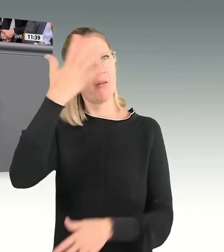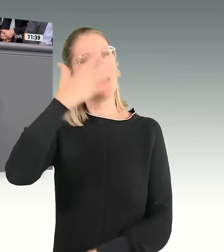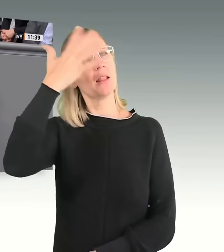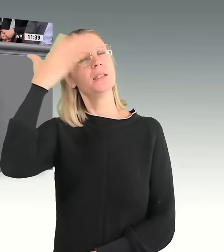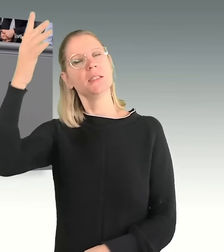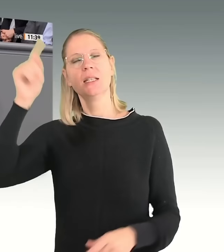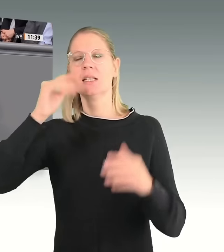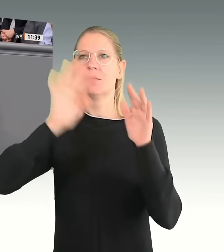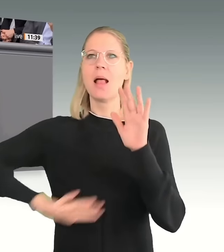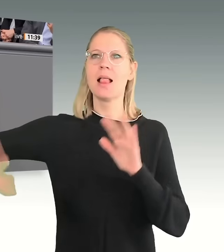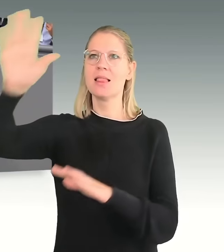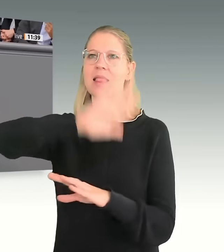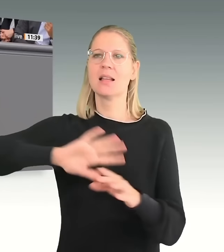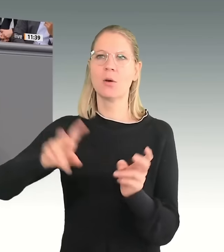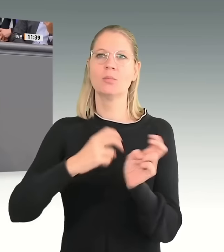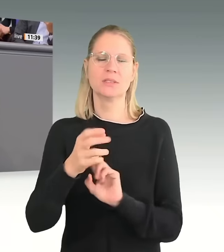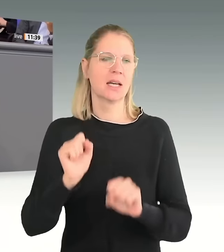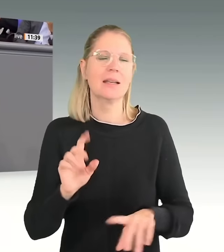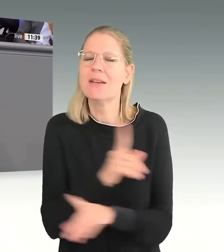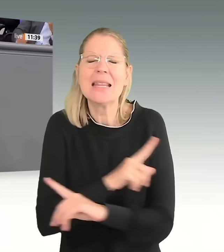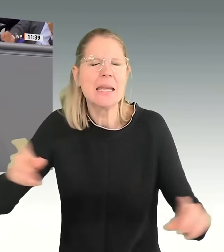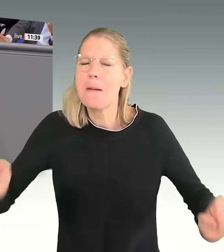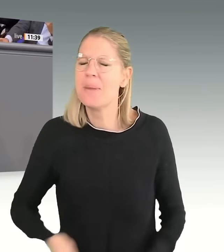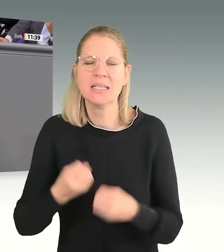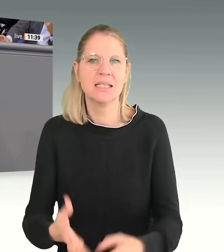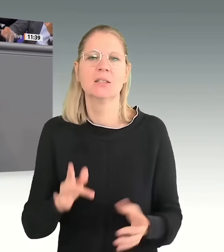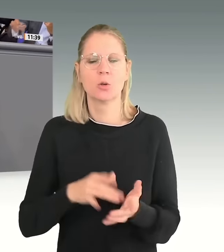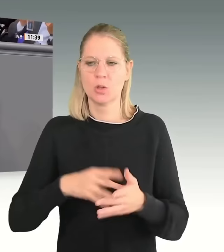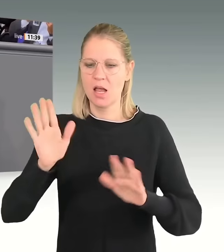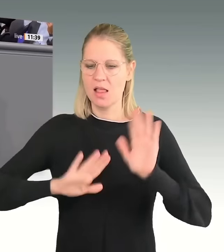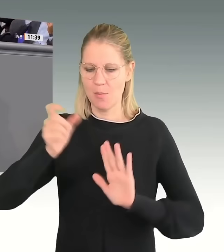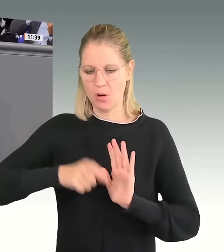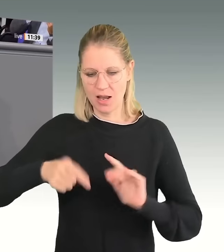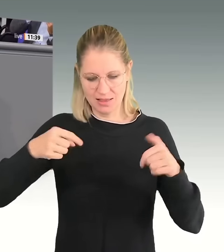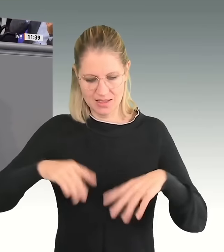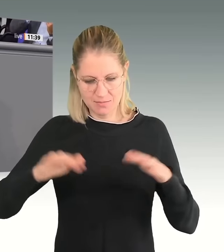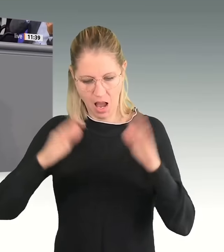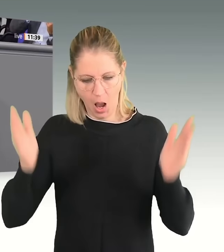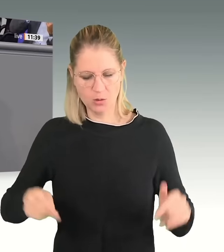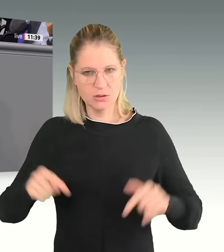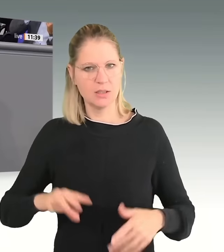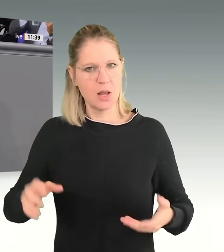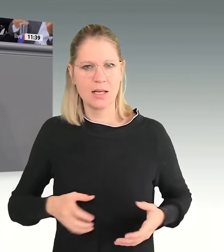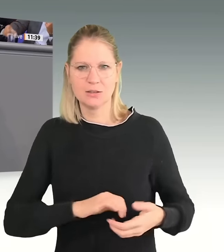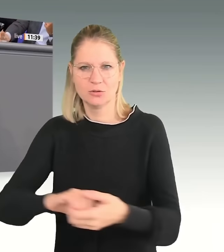durchkommen wollen würden. Das wird aber nie passieren, weil die Demokratinnen und Demokraten in diesem Hause so lange zusammenhalten werden, dass sie